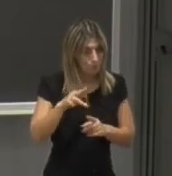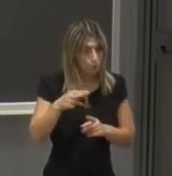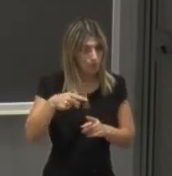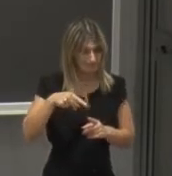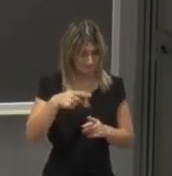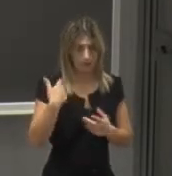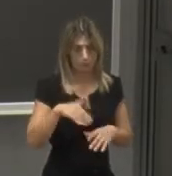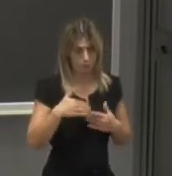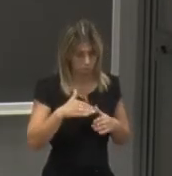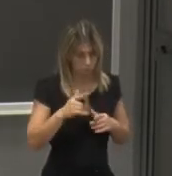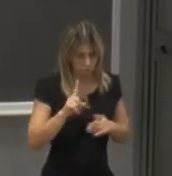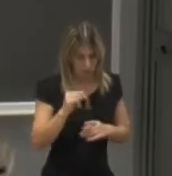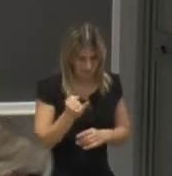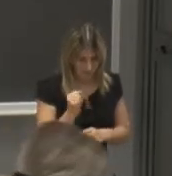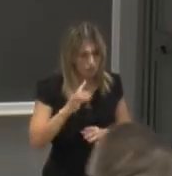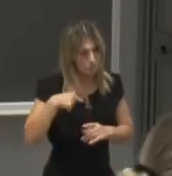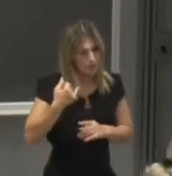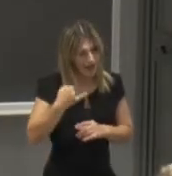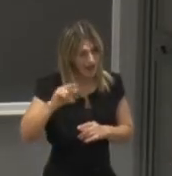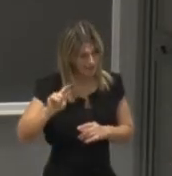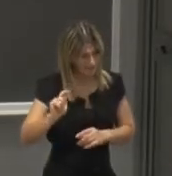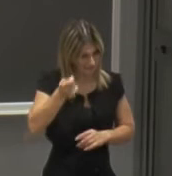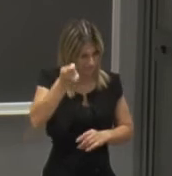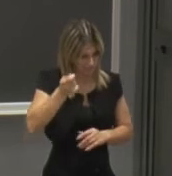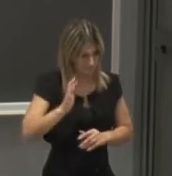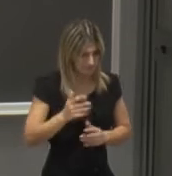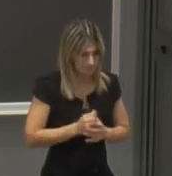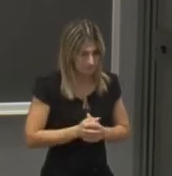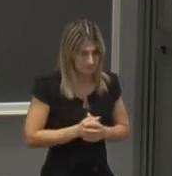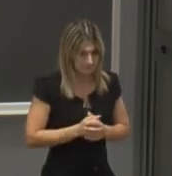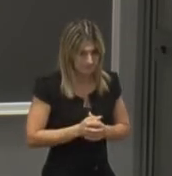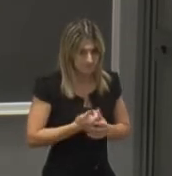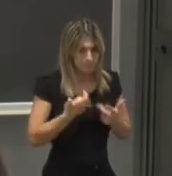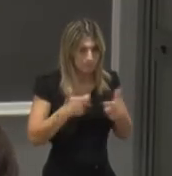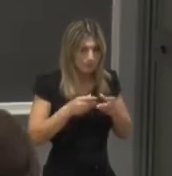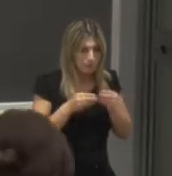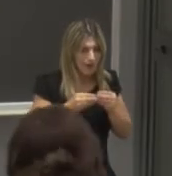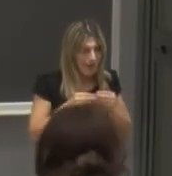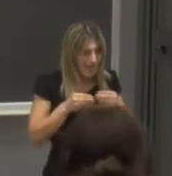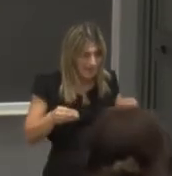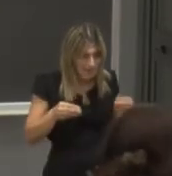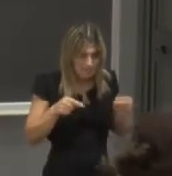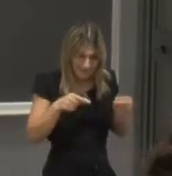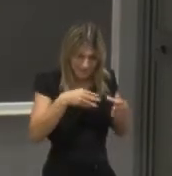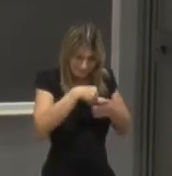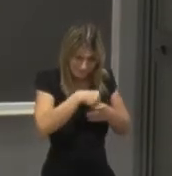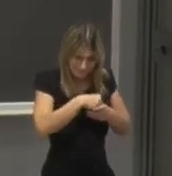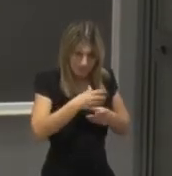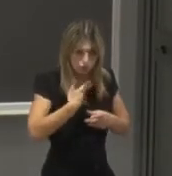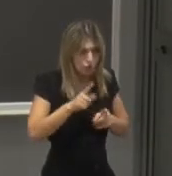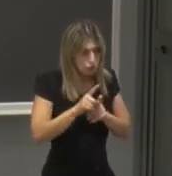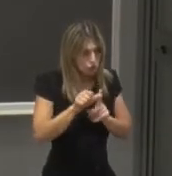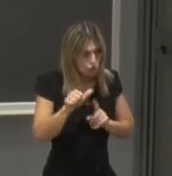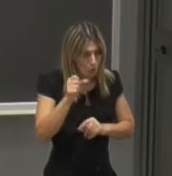poteva accadere soltanto perché si misero insieme delle menti che non restavano confinate soltanto all'interno del loro